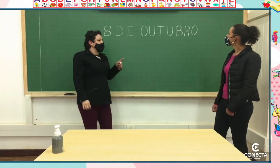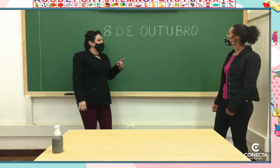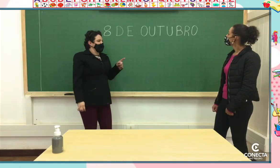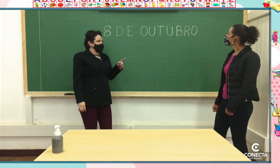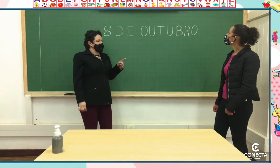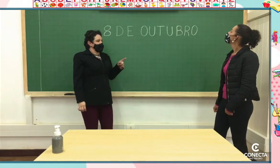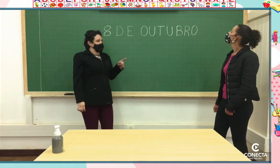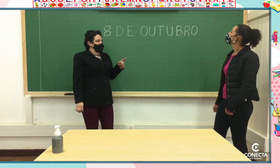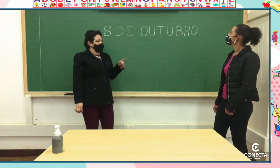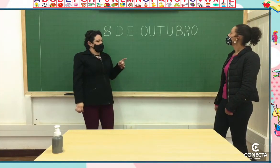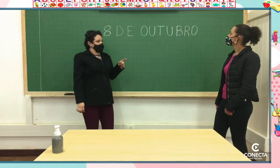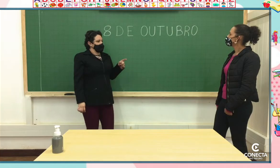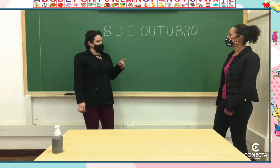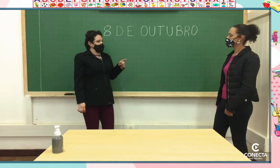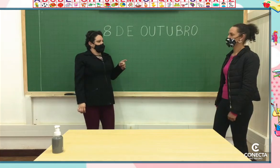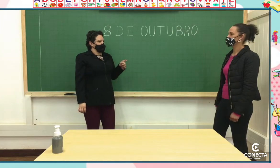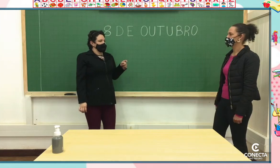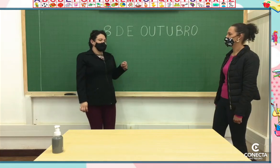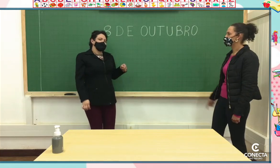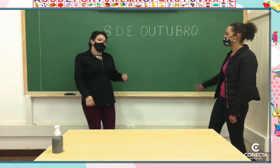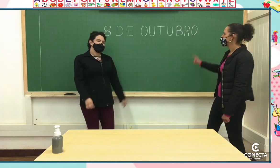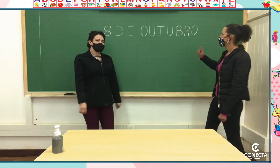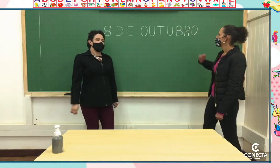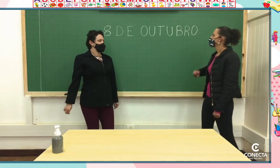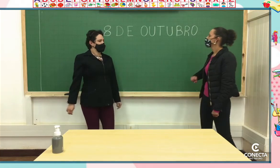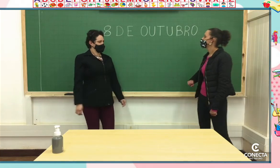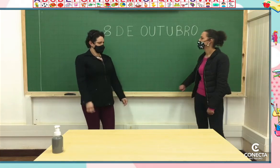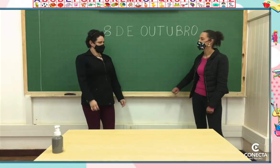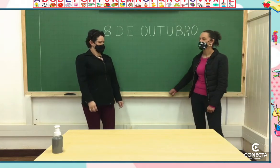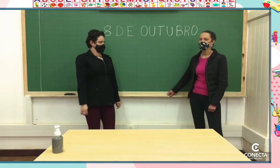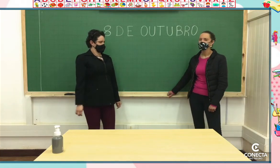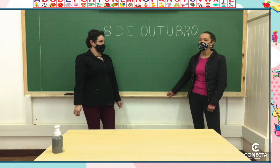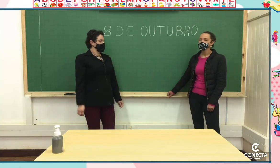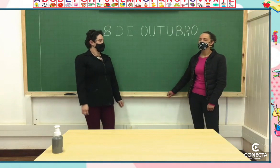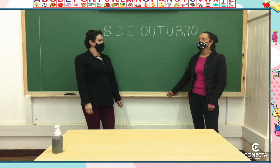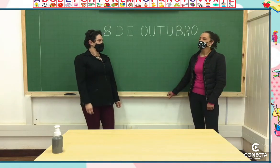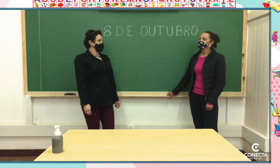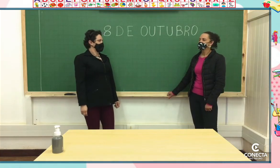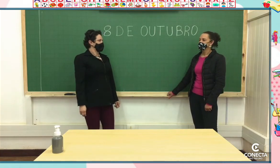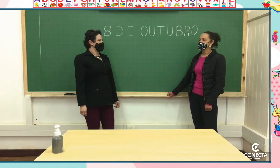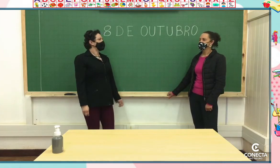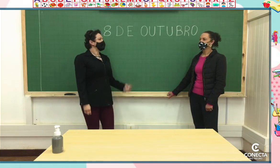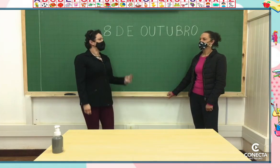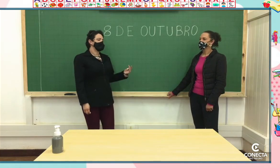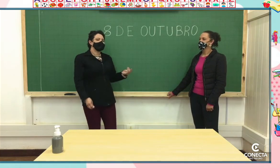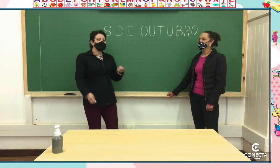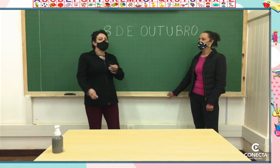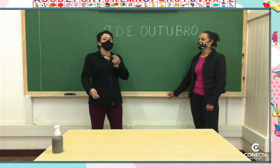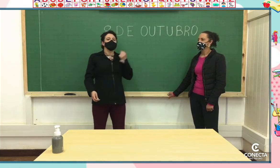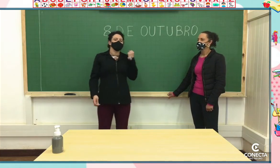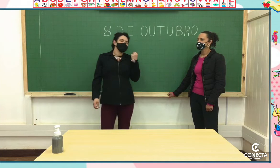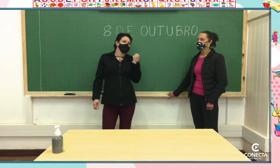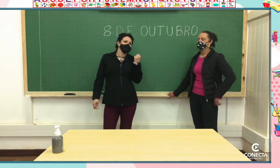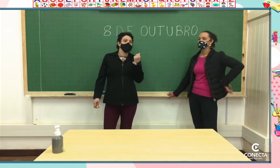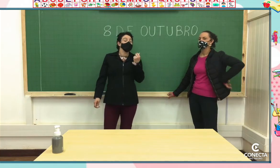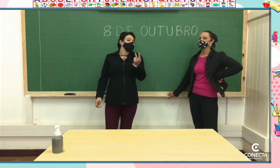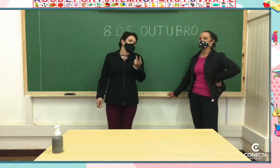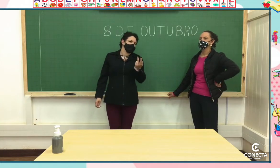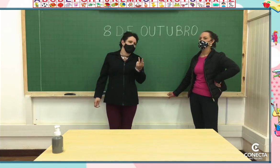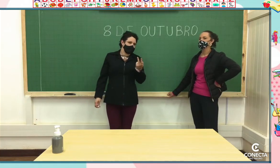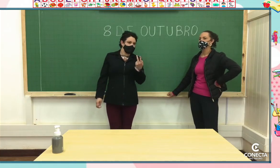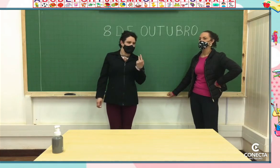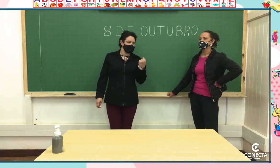Vamos ver os encontros, então? Vamos, professora Lílian. Será que eles sabem alguns? O que a gente pode tomar com